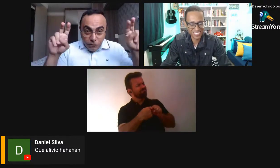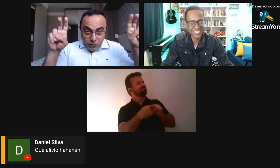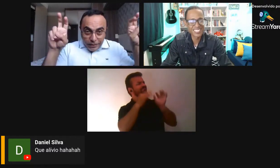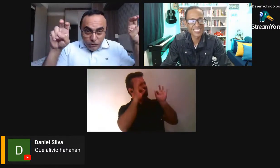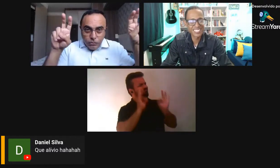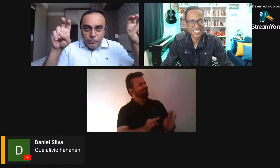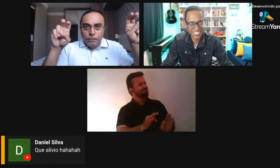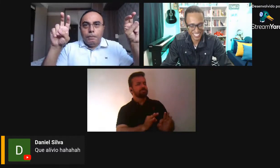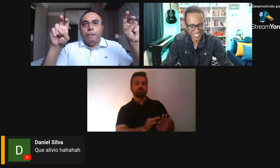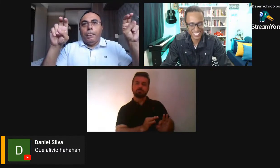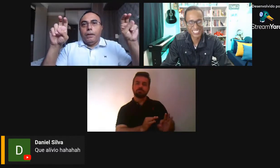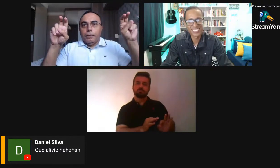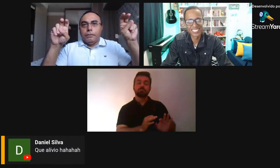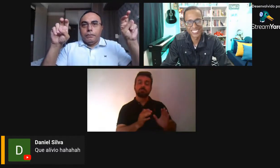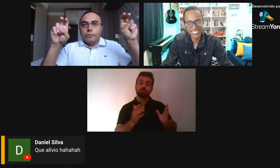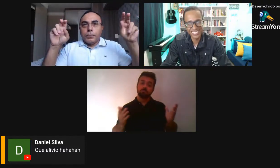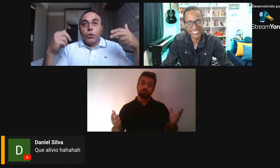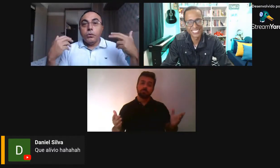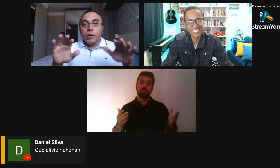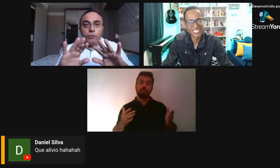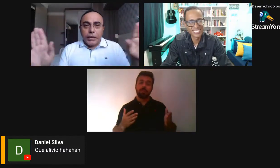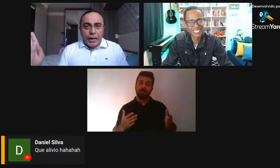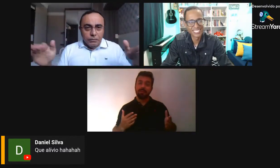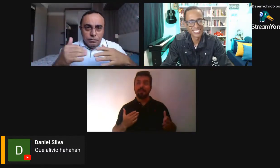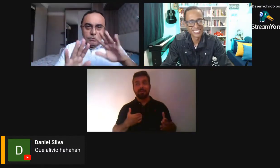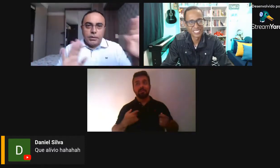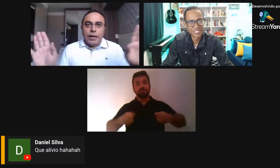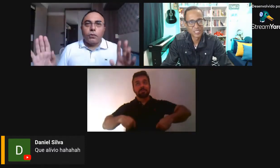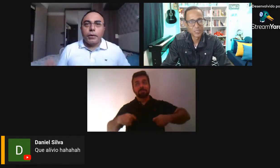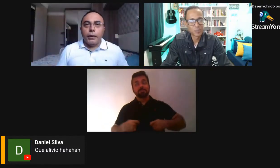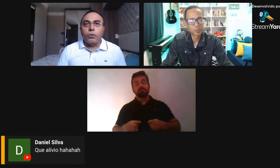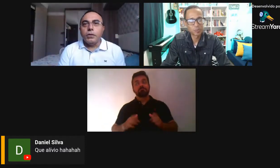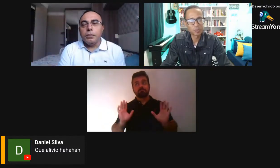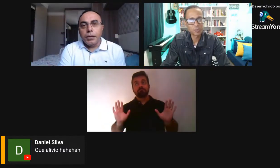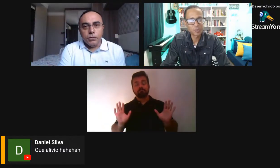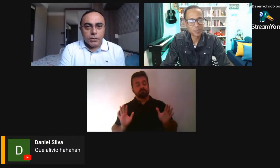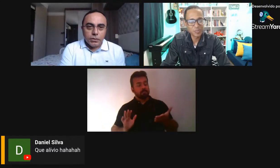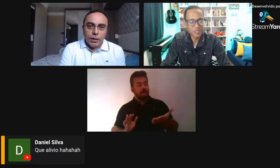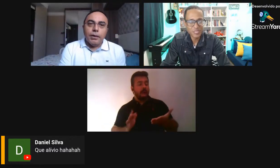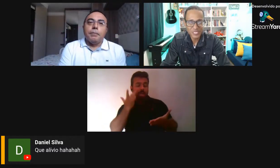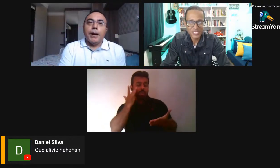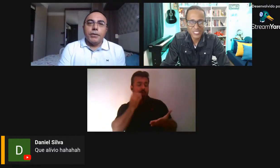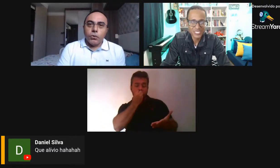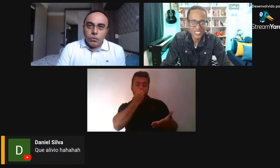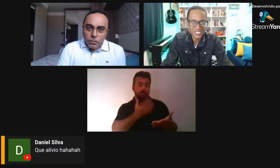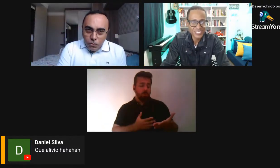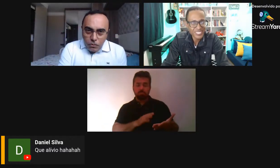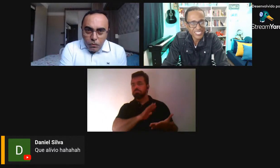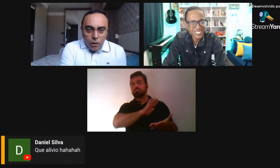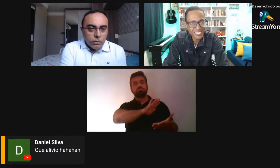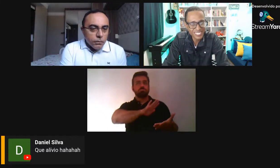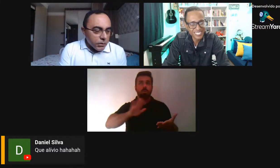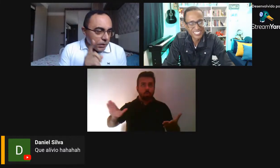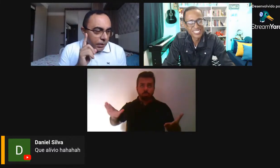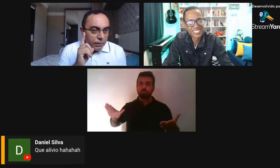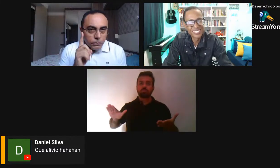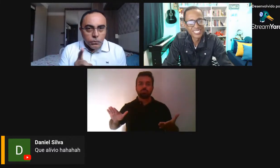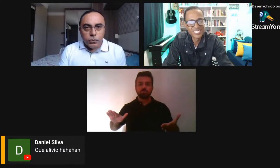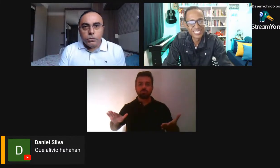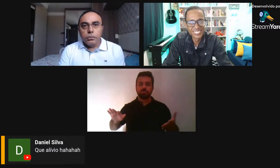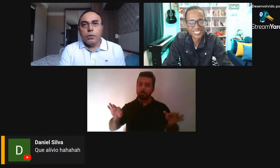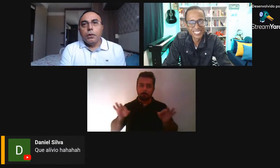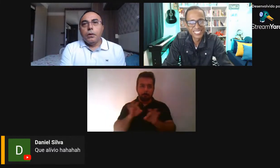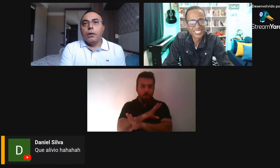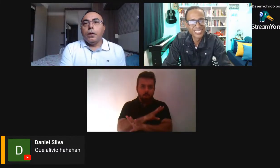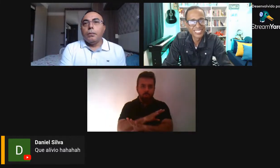ficado perfeito ou ter ficado, sei lá, qualquer coisa menos isso, mas eu concordo com você, é